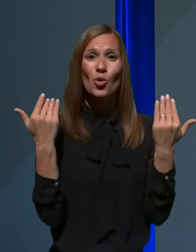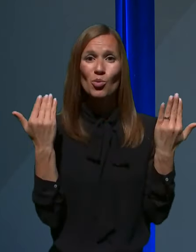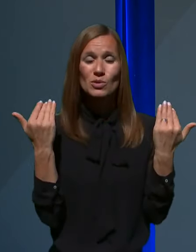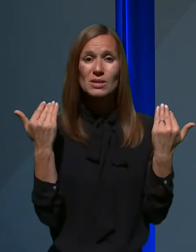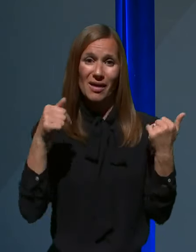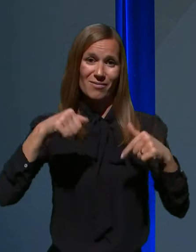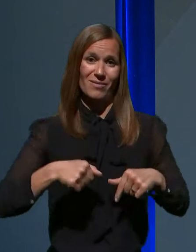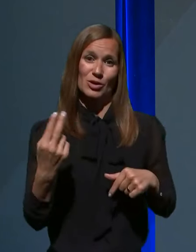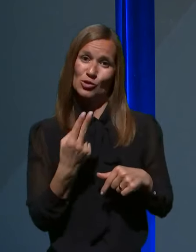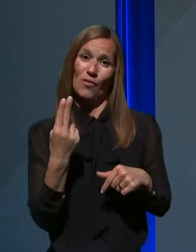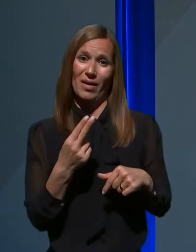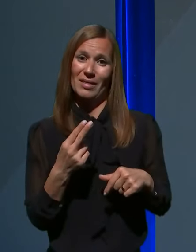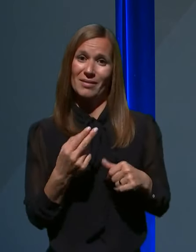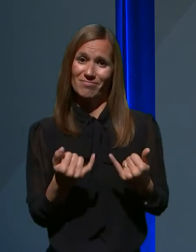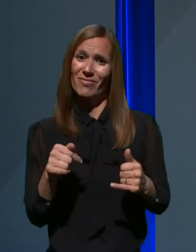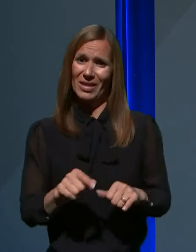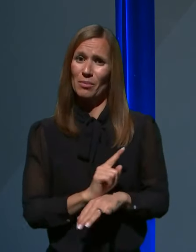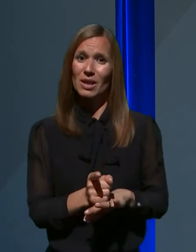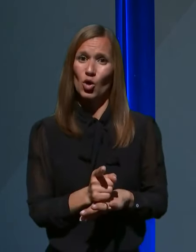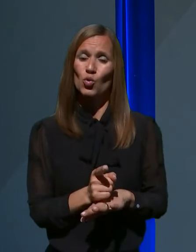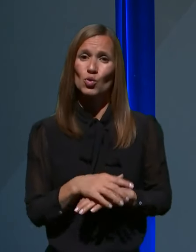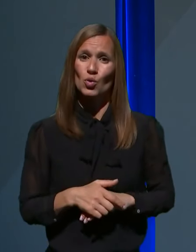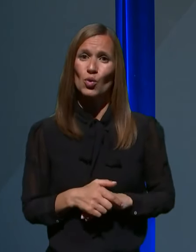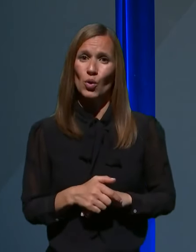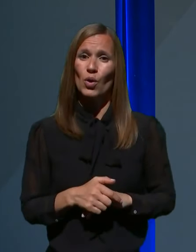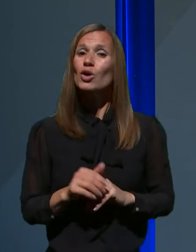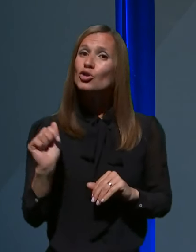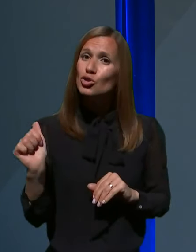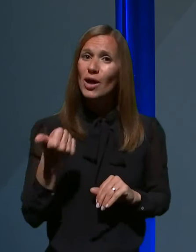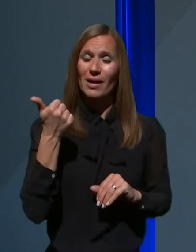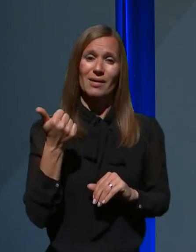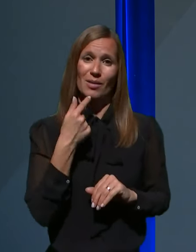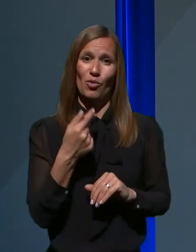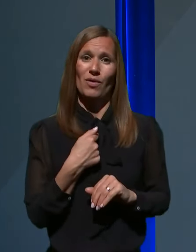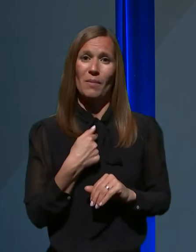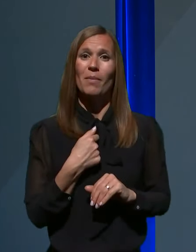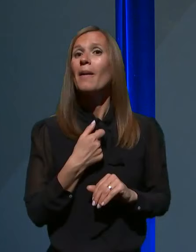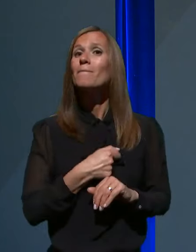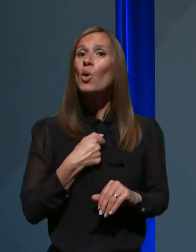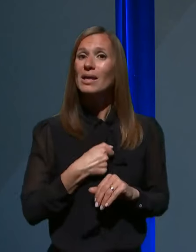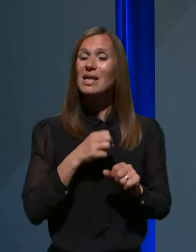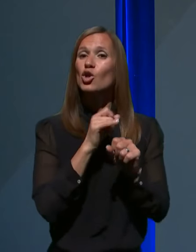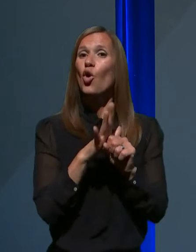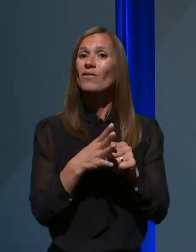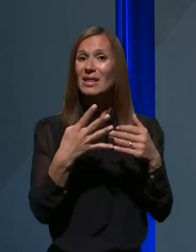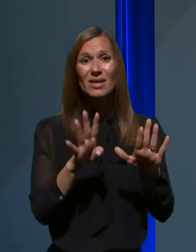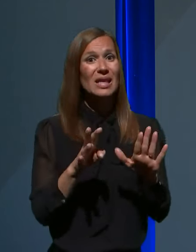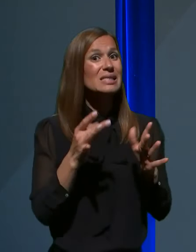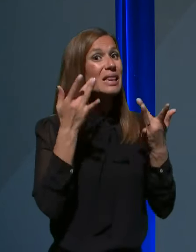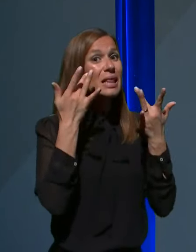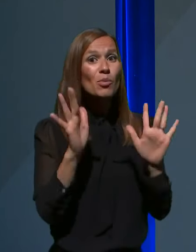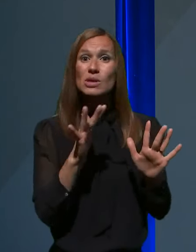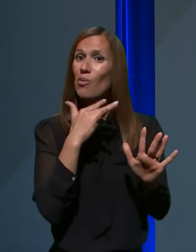Sloveniji v tem trenutku. Namreč še enkrat, bolezni COVID-19 ne poznamo dovolj dobro.